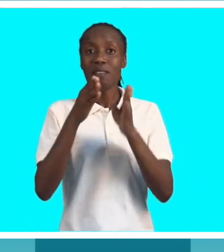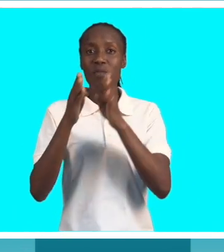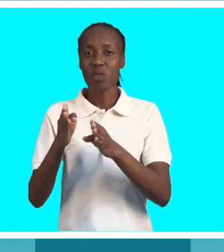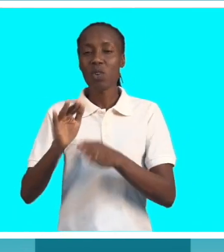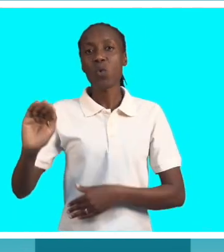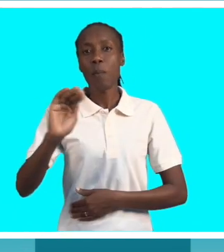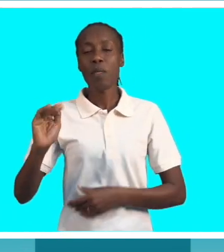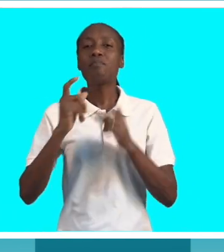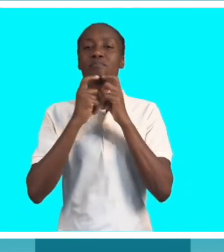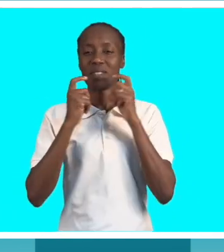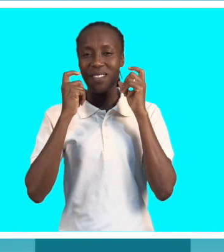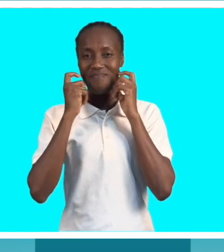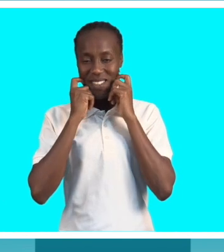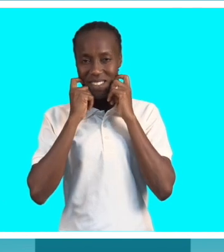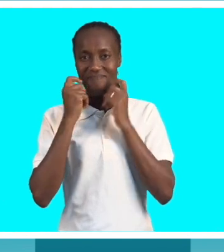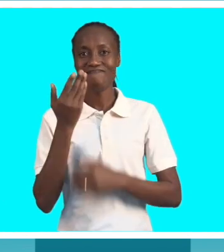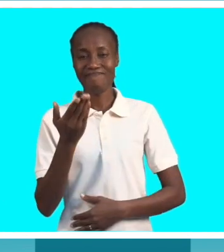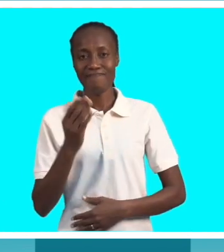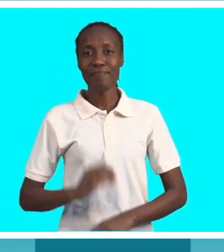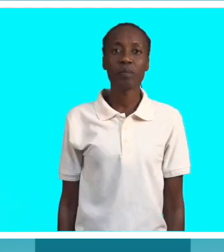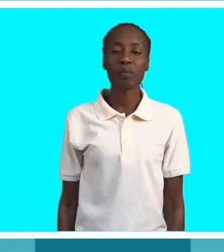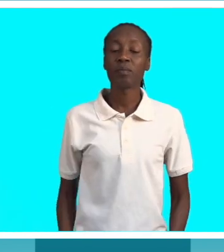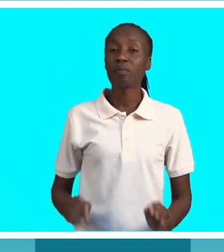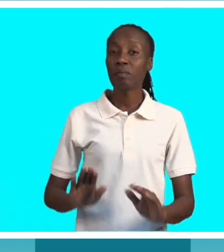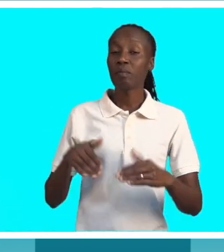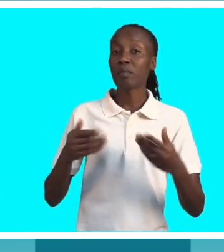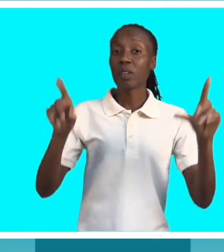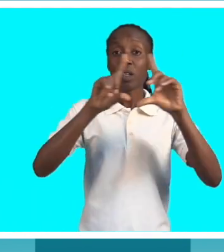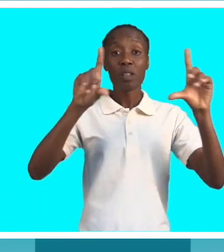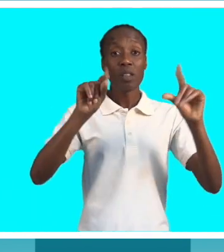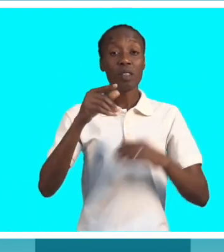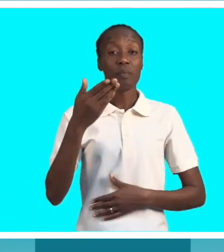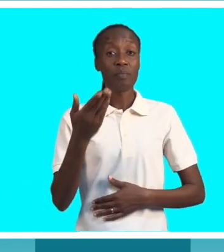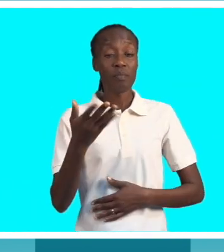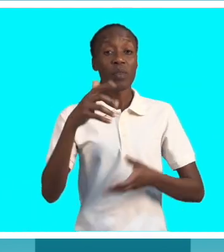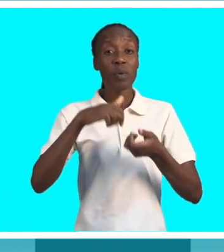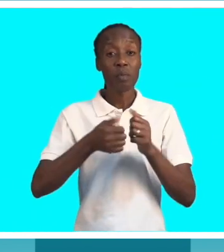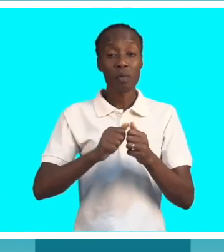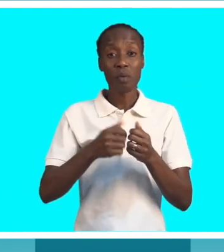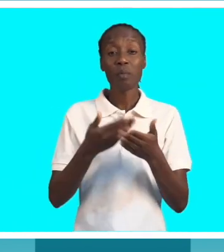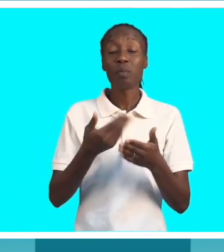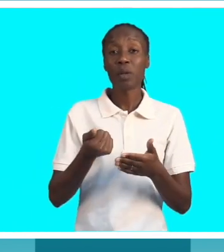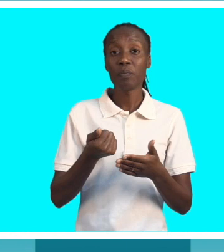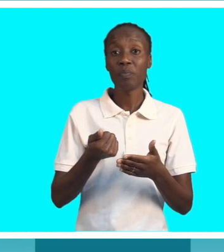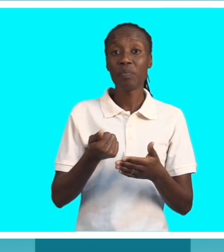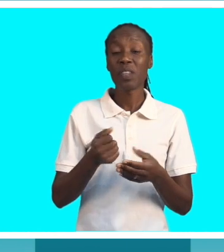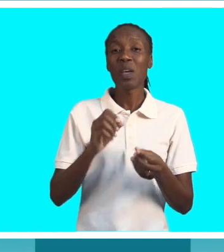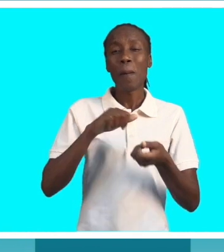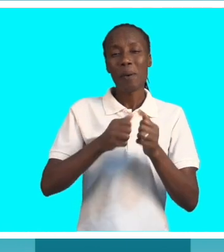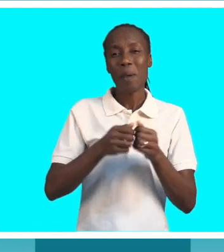sobretudo, as comunidades moçambicanas. A questão da incontinência urinária é uma questão que ainda está boa em várias regiões